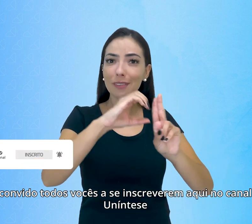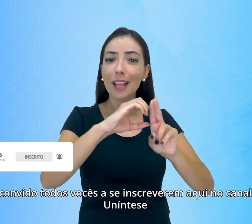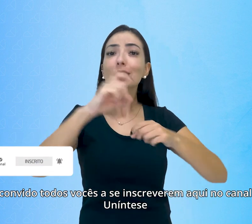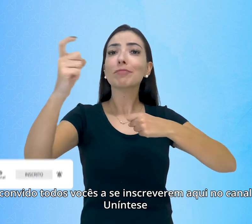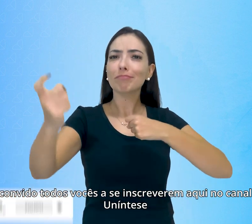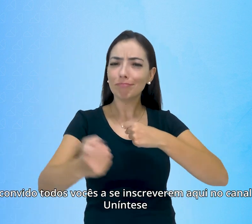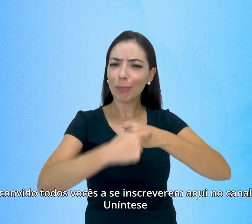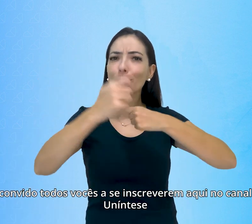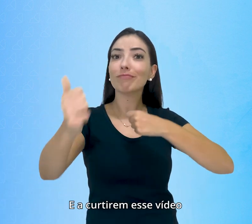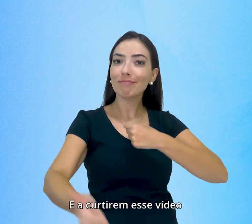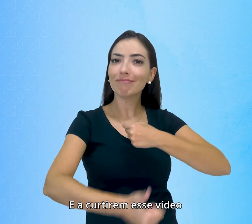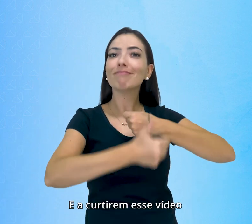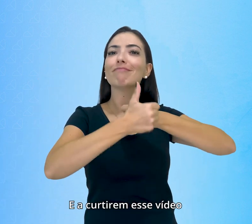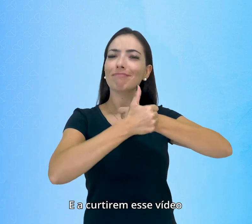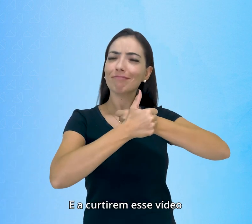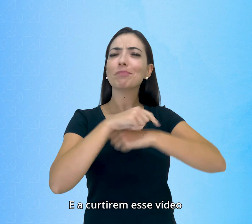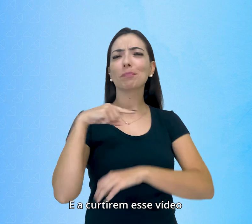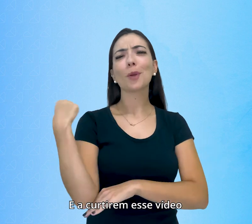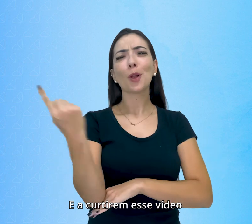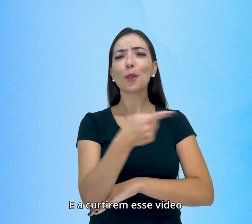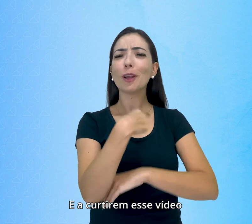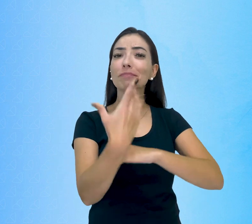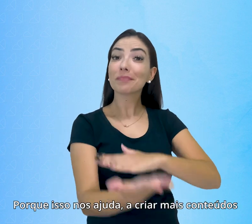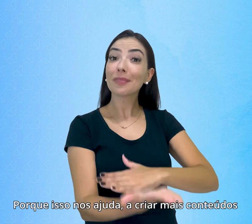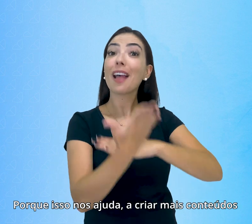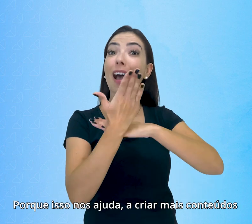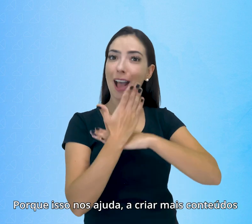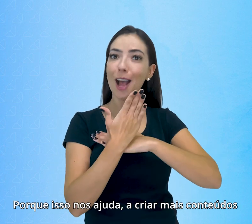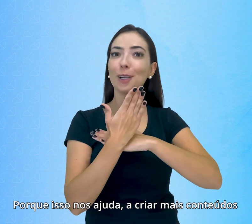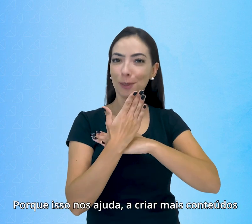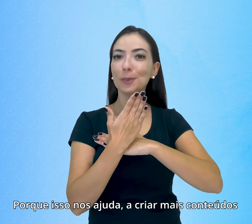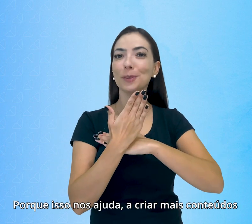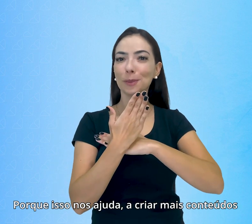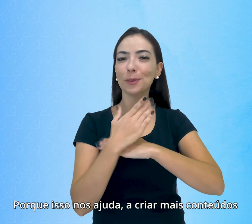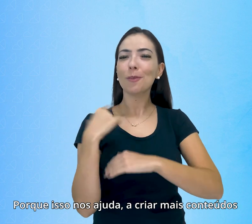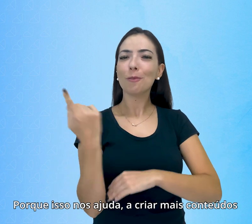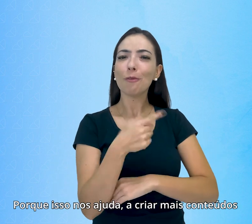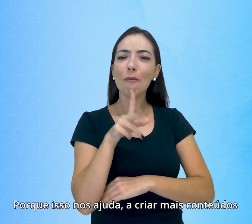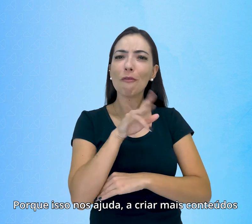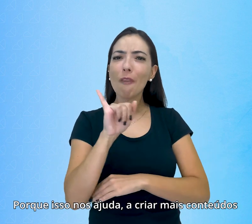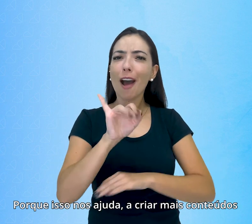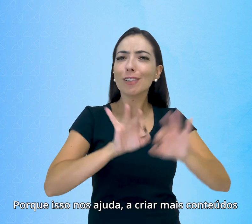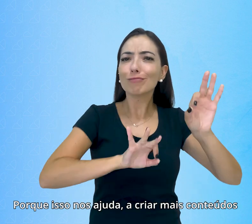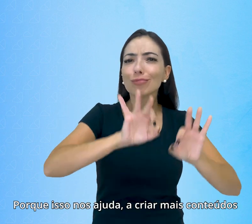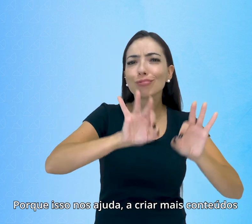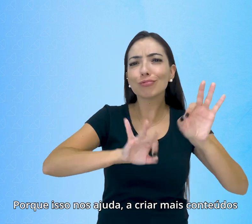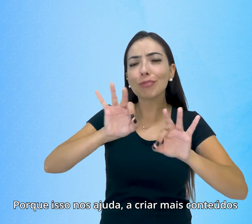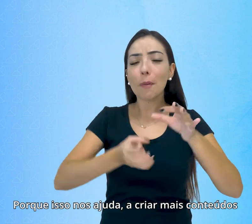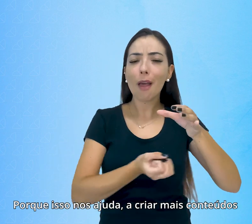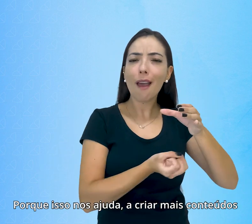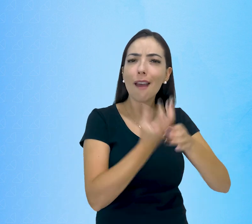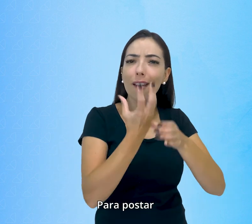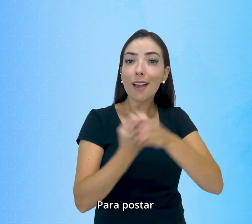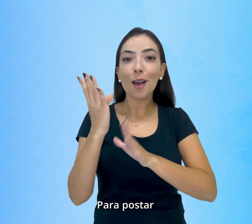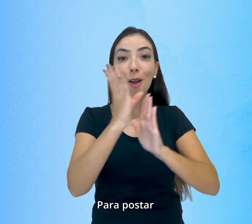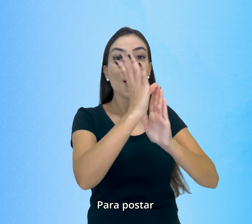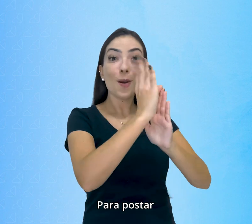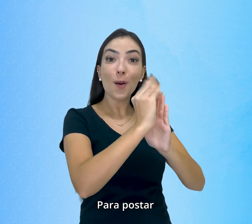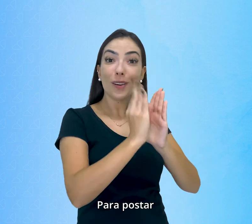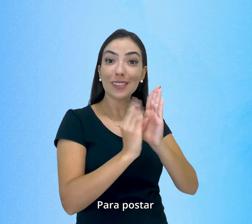Uníntese e a curtirem esse vídeo, porque isso nos ajuda a criar mais conteúdos para postar aqui